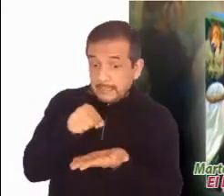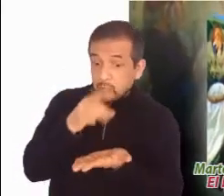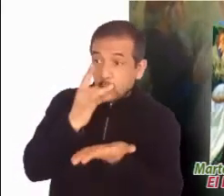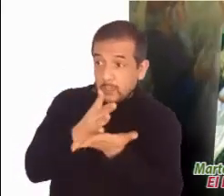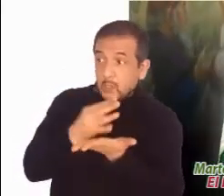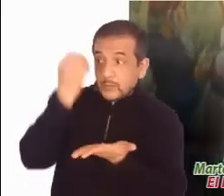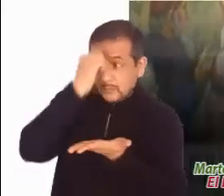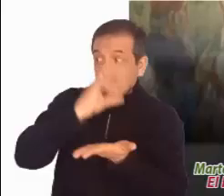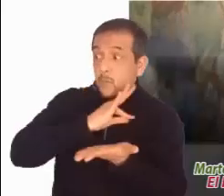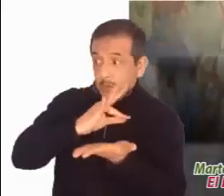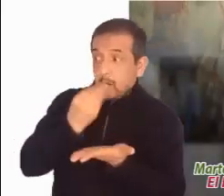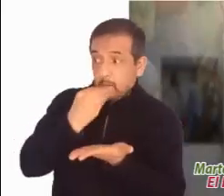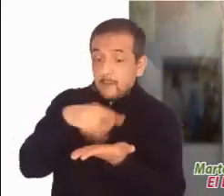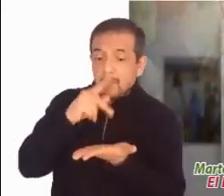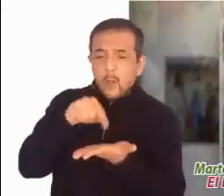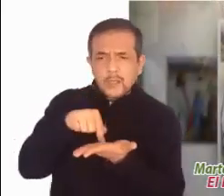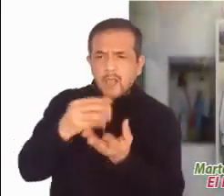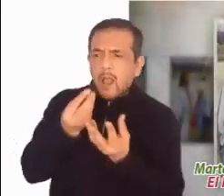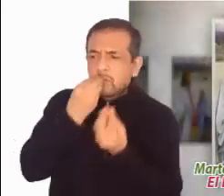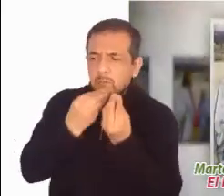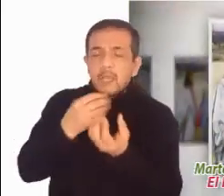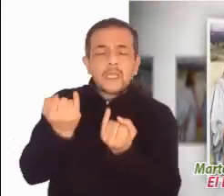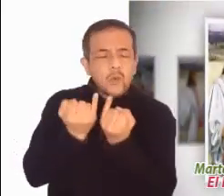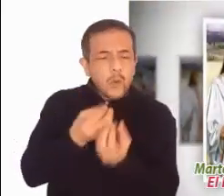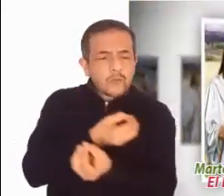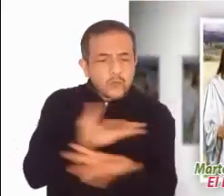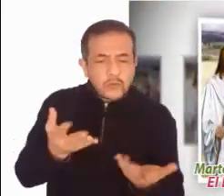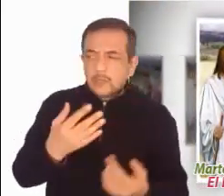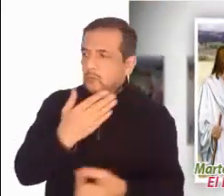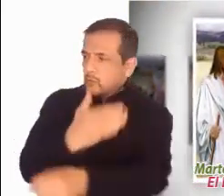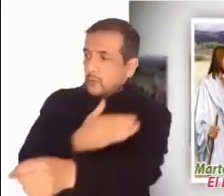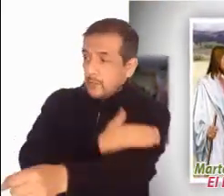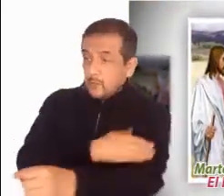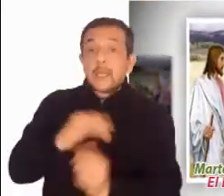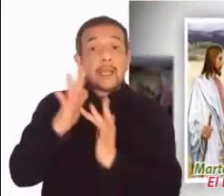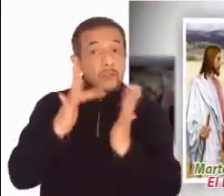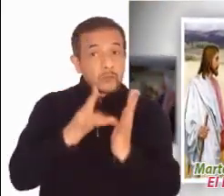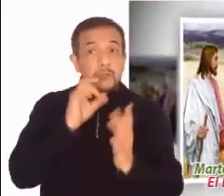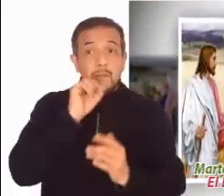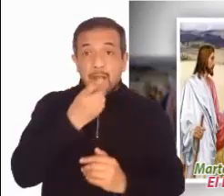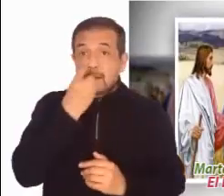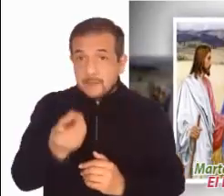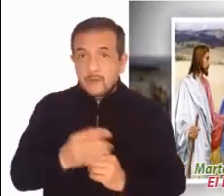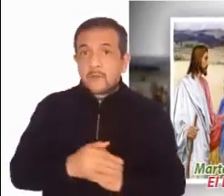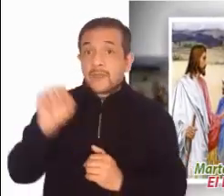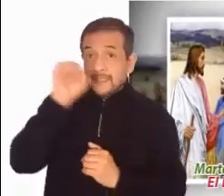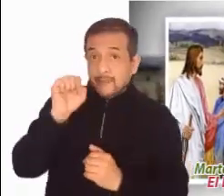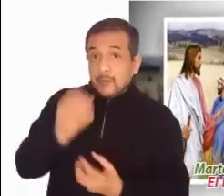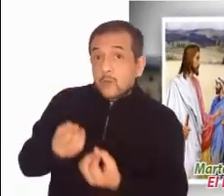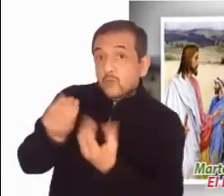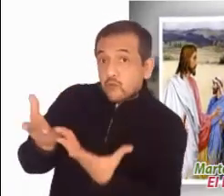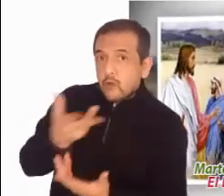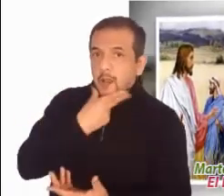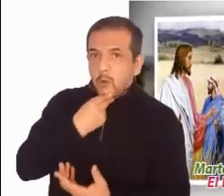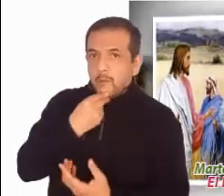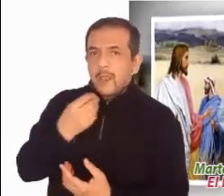comer los sacerdotes. Y les dio también a sus compañeros. Luego añadió Jesús, el sábado